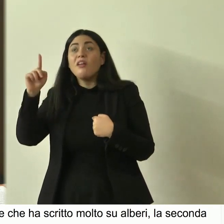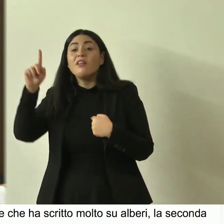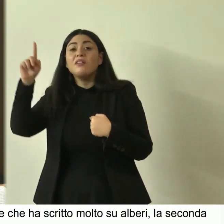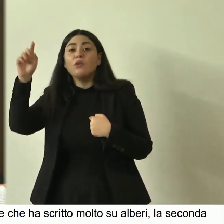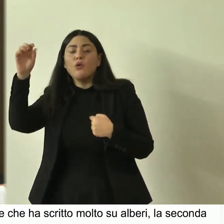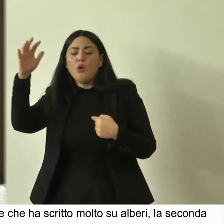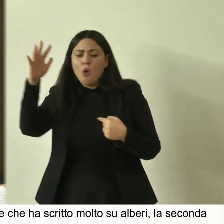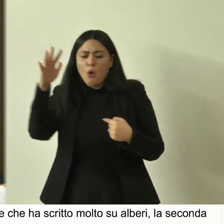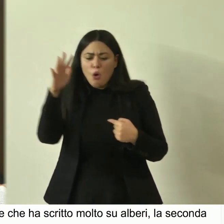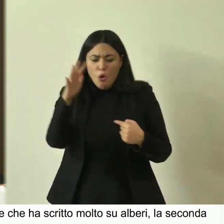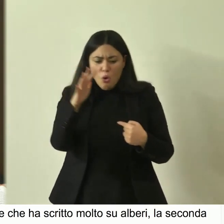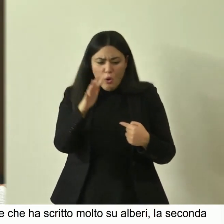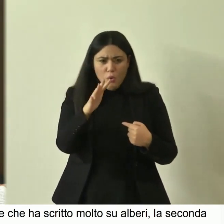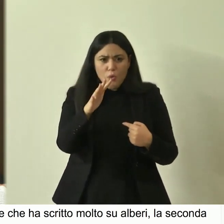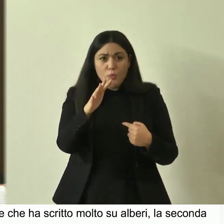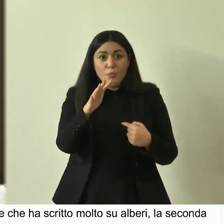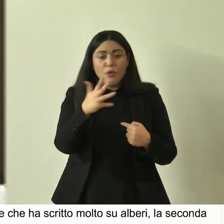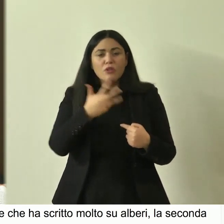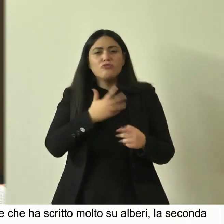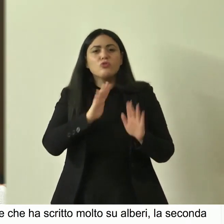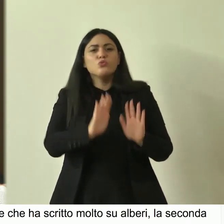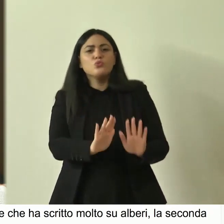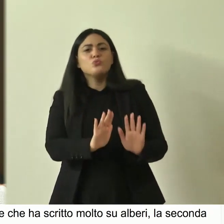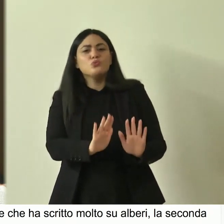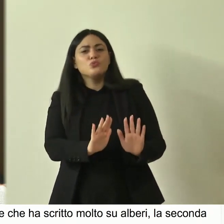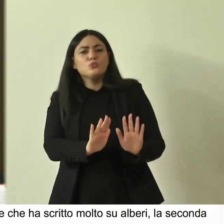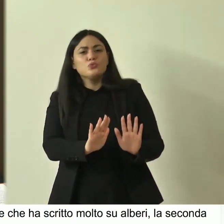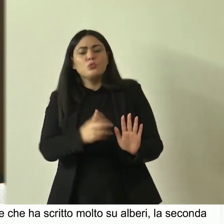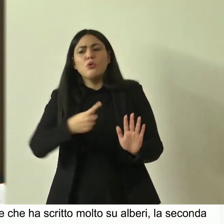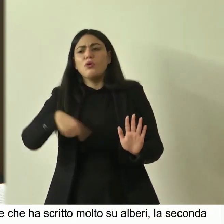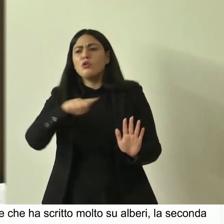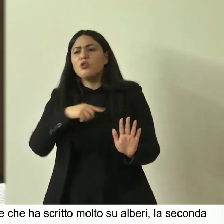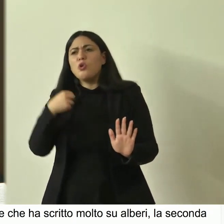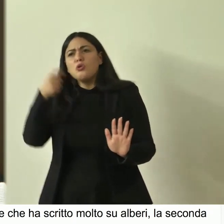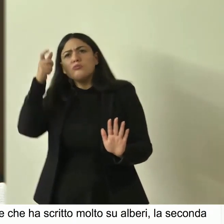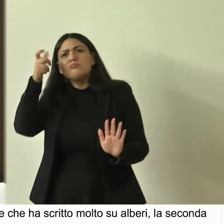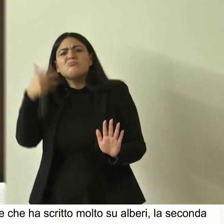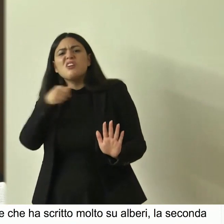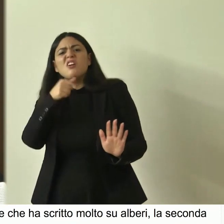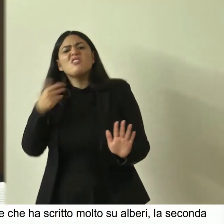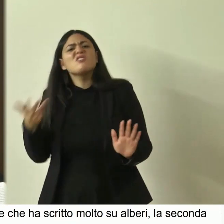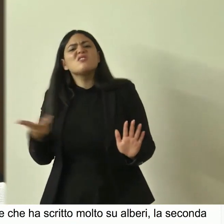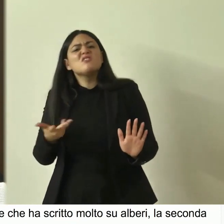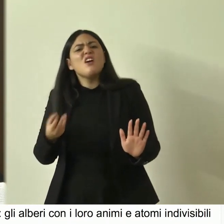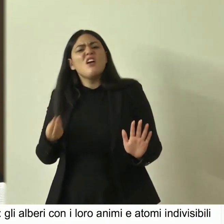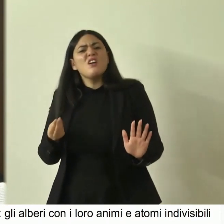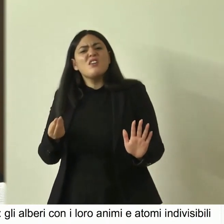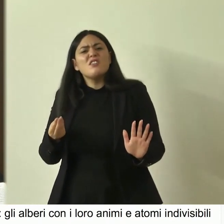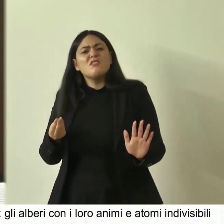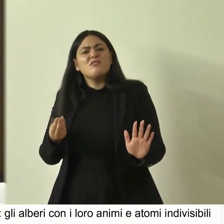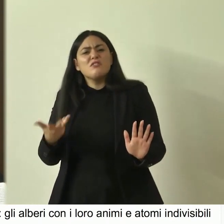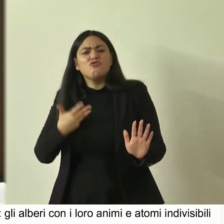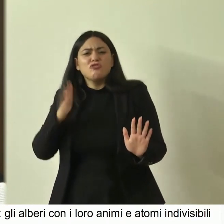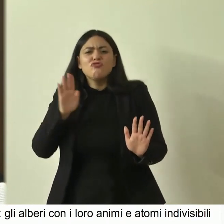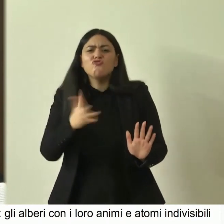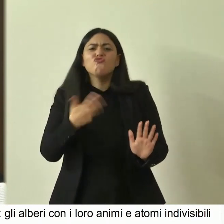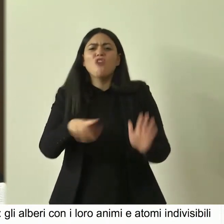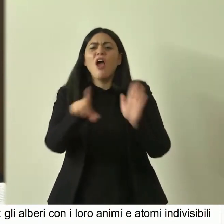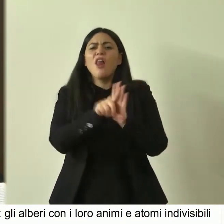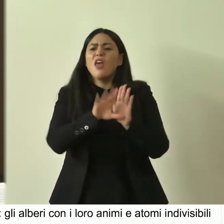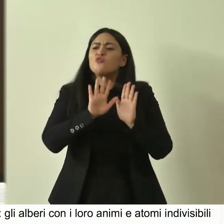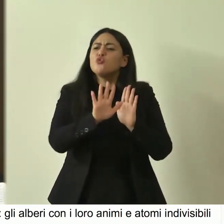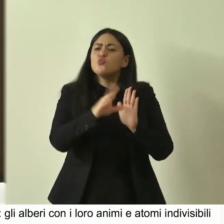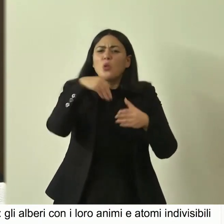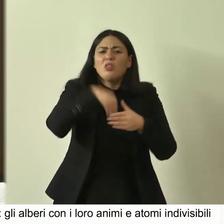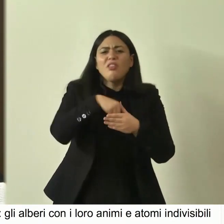sono esseri dappertutto di là dal nostro sapere non so a cosa servono perché ci sono già le leggi della fisica e